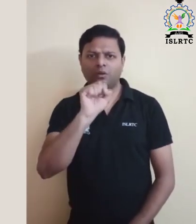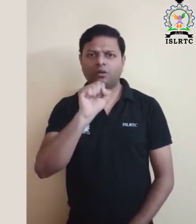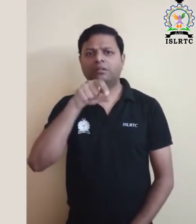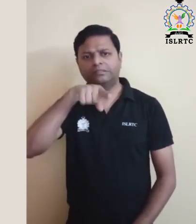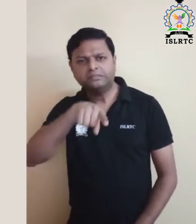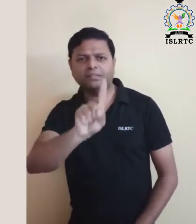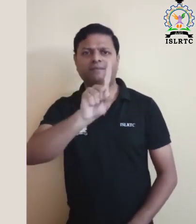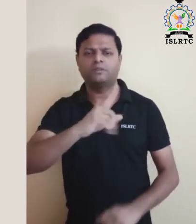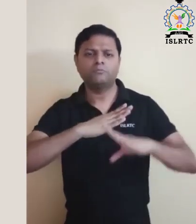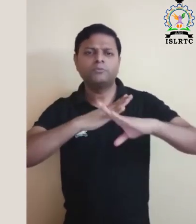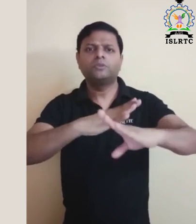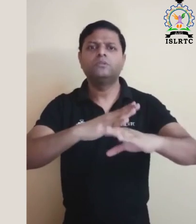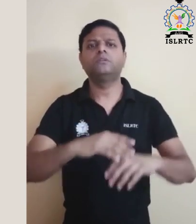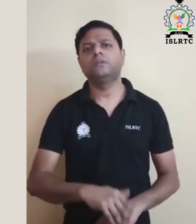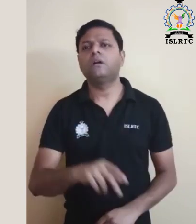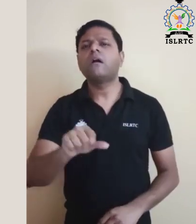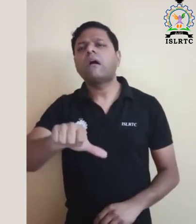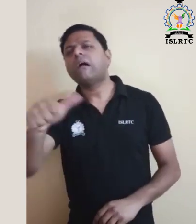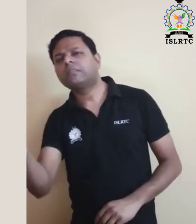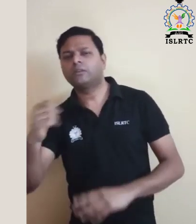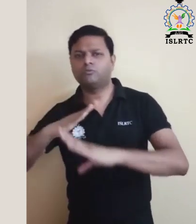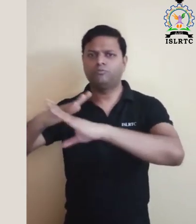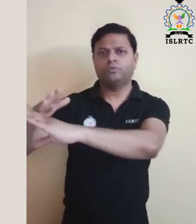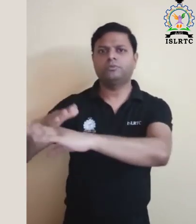खुद रहें सुरक्षित, दूसरों को रखें सुरक्षित